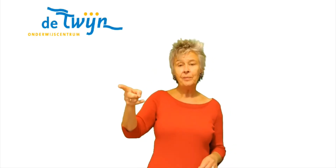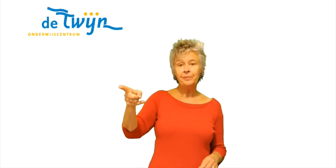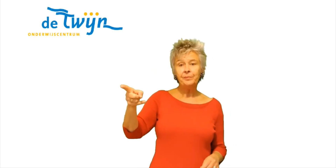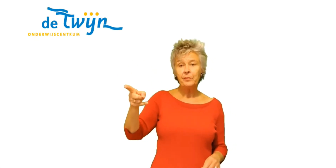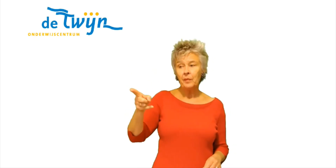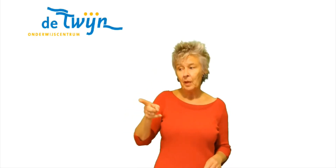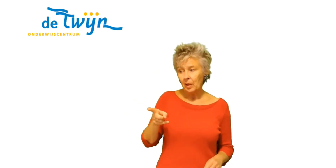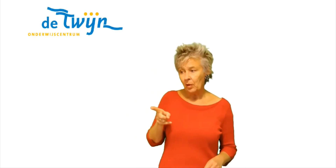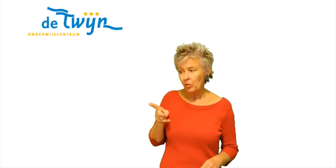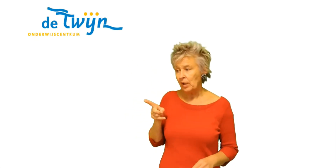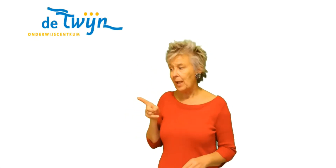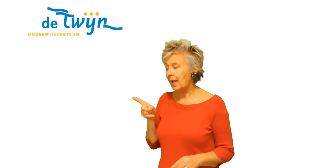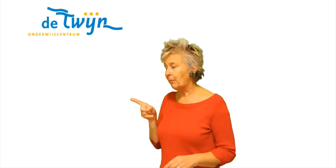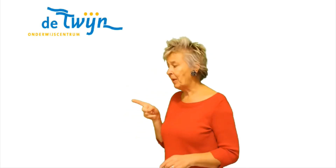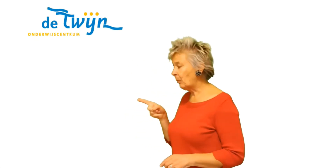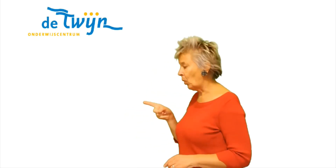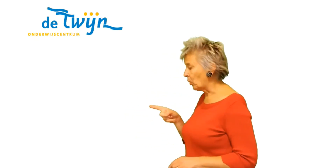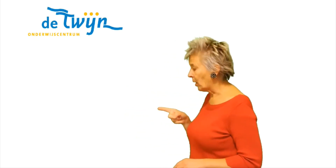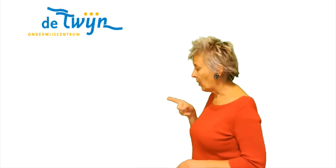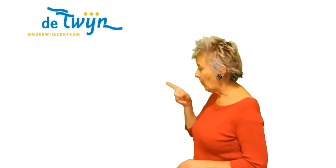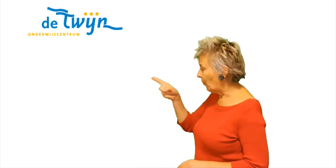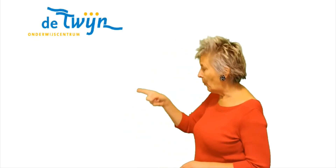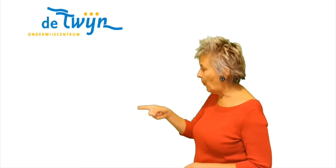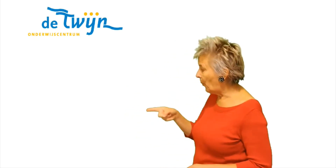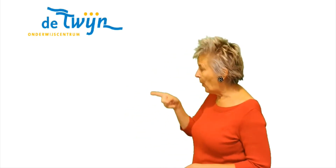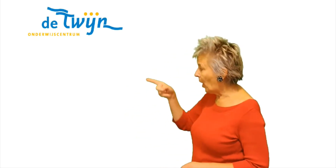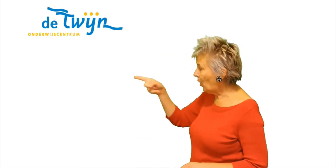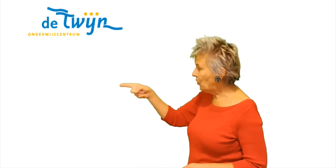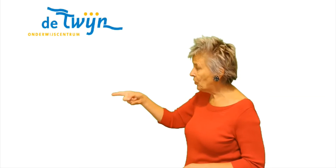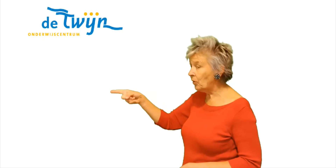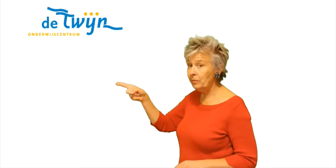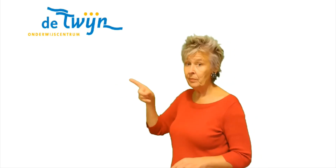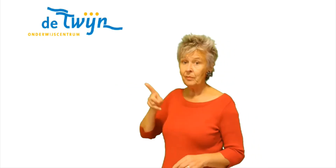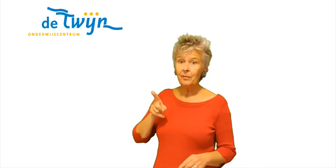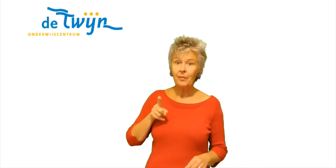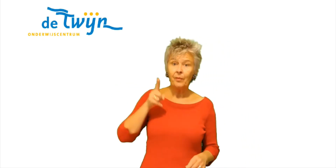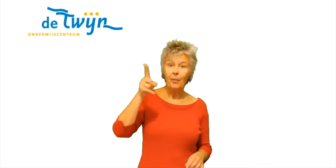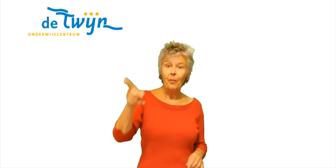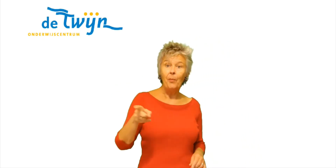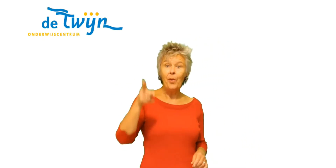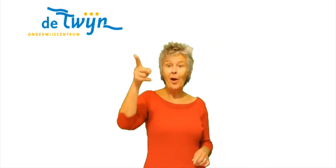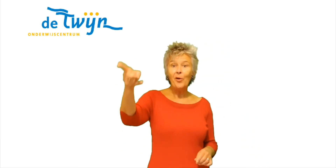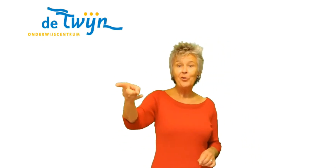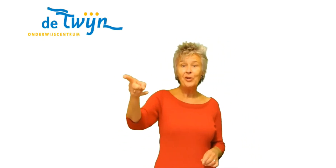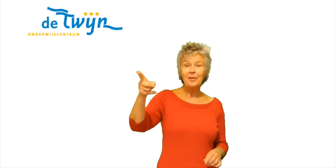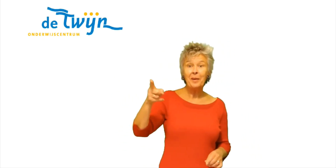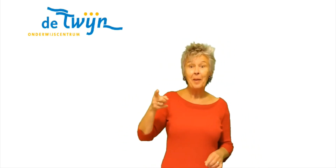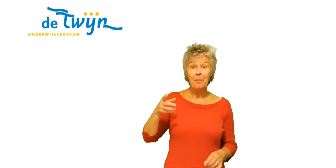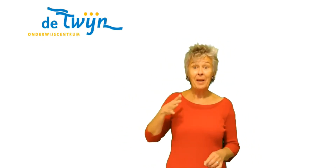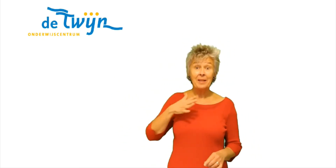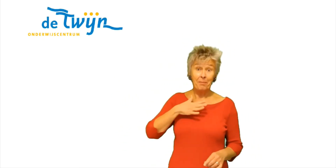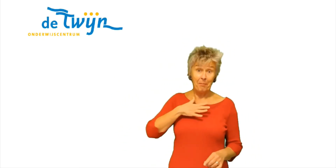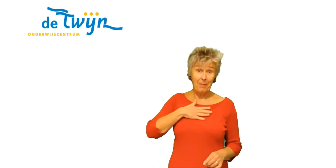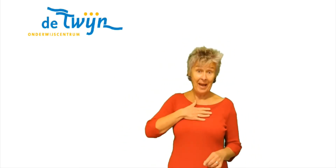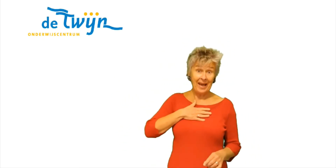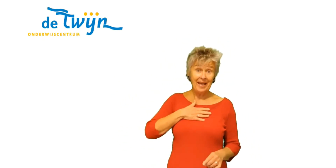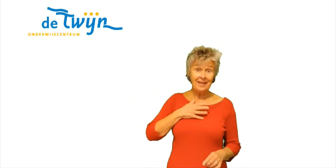Dus ik ga met een boogje Buiten Buiten Met mijn